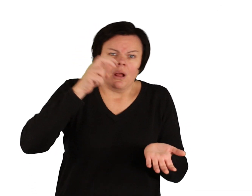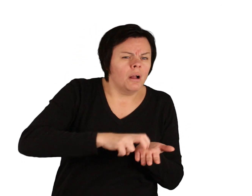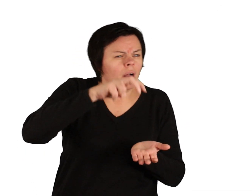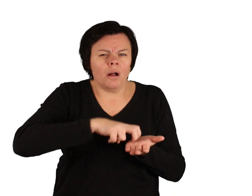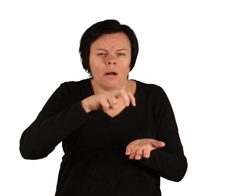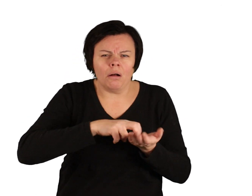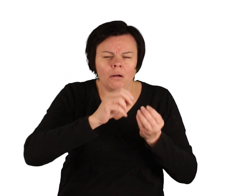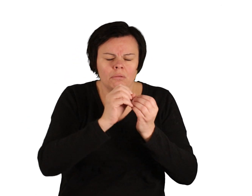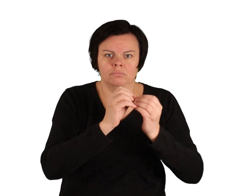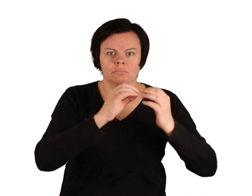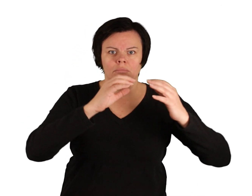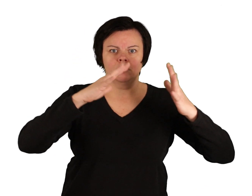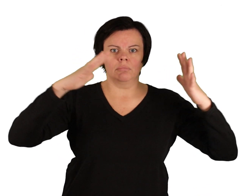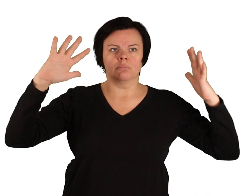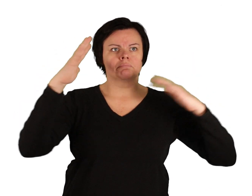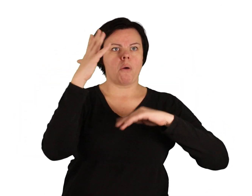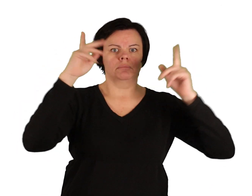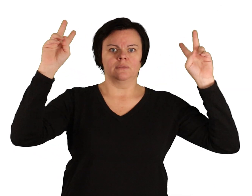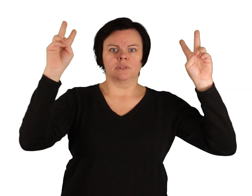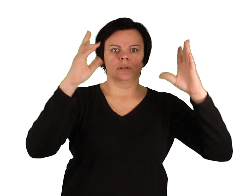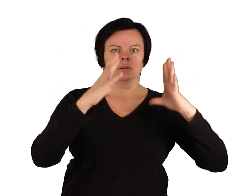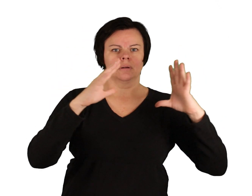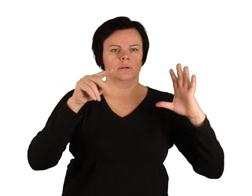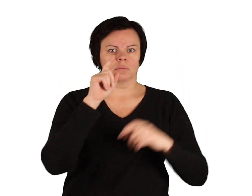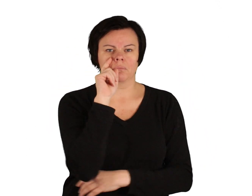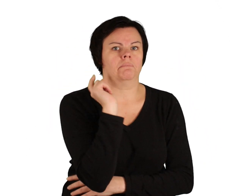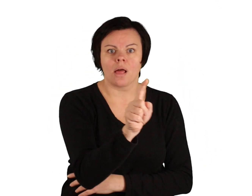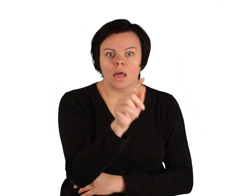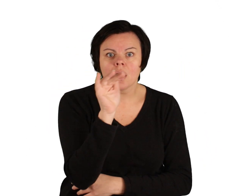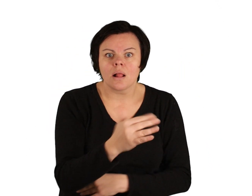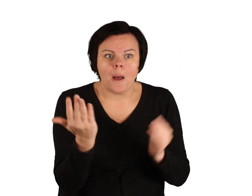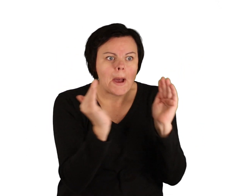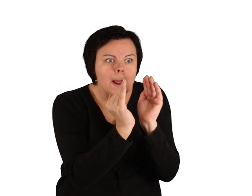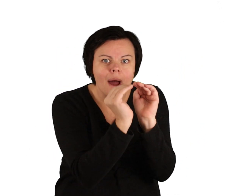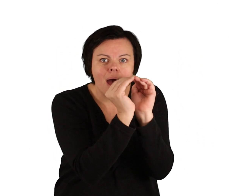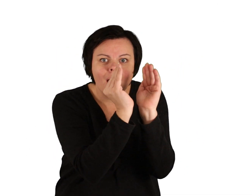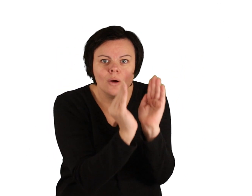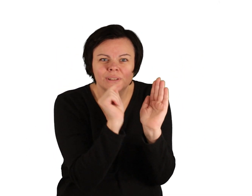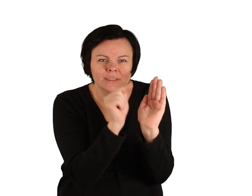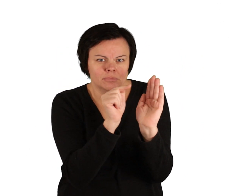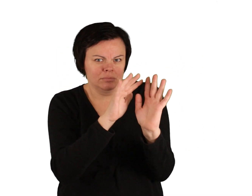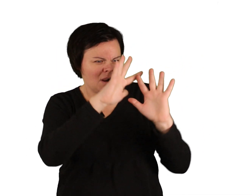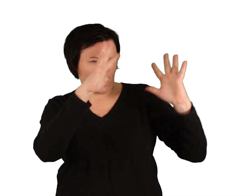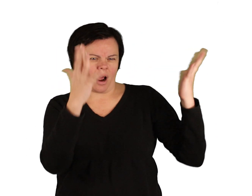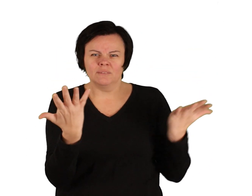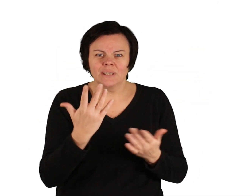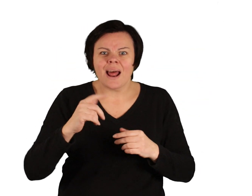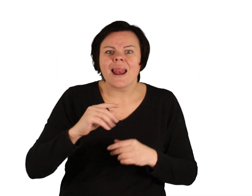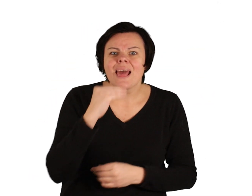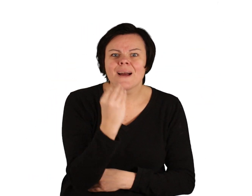sich die Bäume und sie entdeckten ein kleines Häuschen, das über und über mit Lebkuchen bedeckt war. Nun